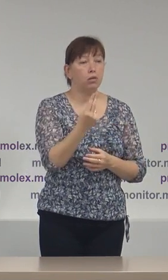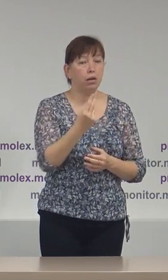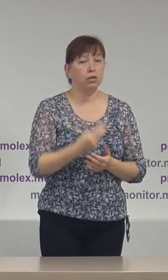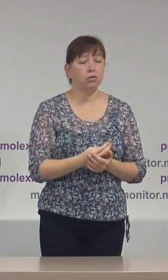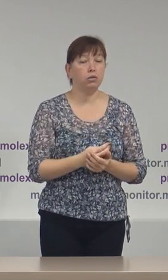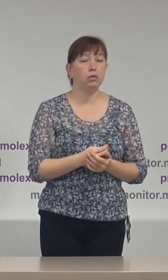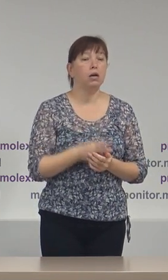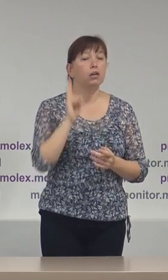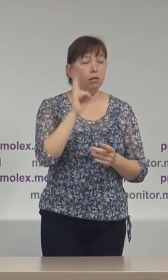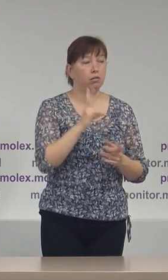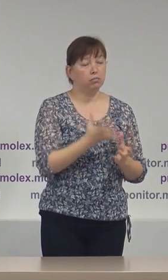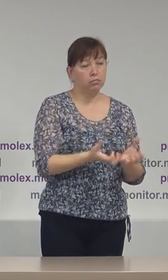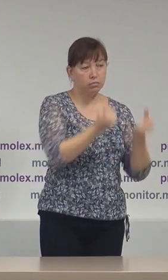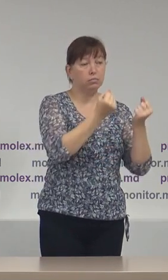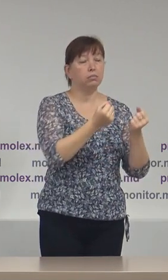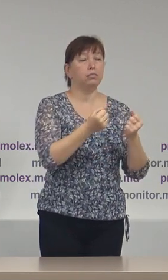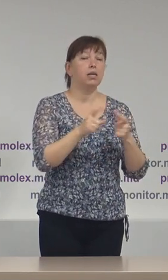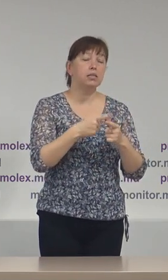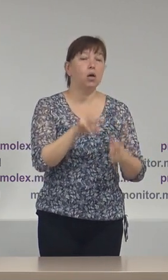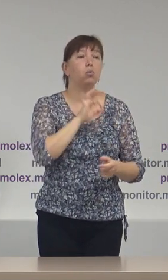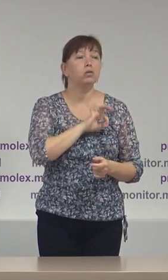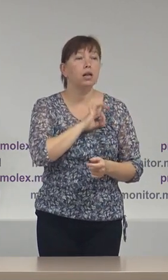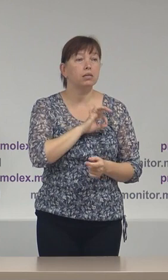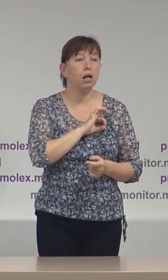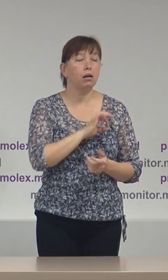simpatizanților acestora sau utilizarea